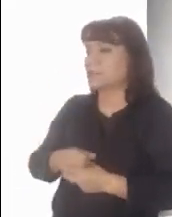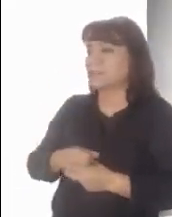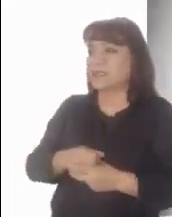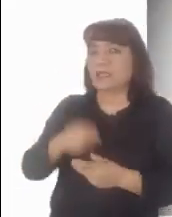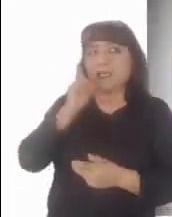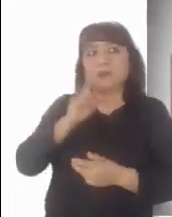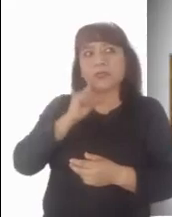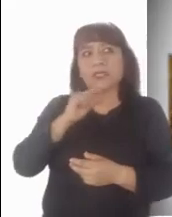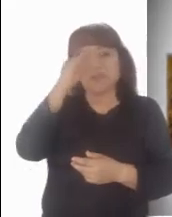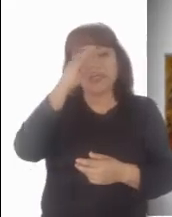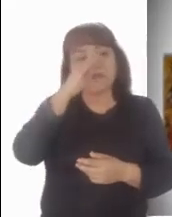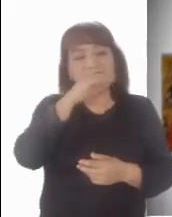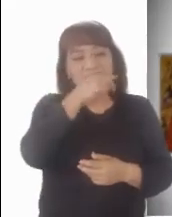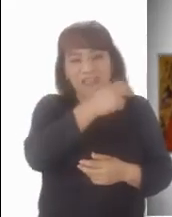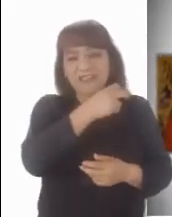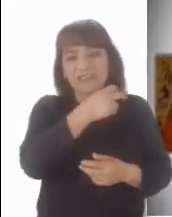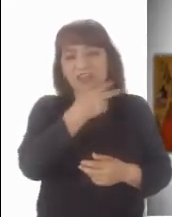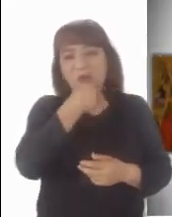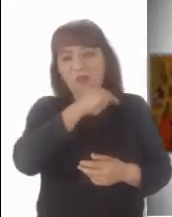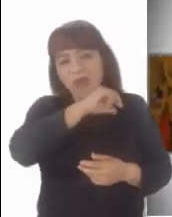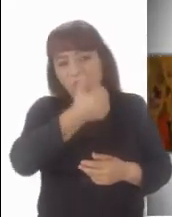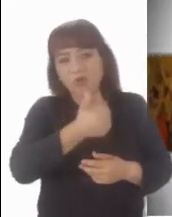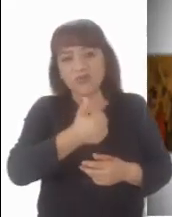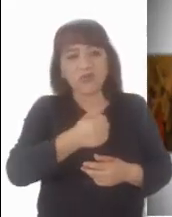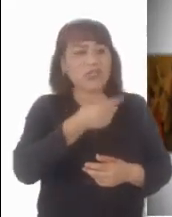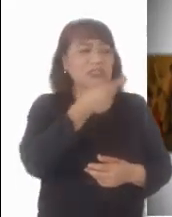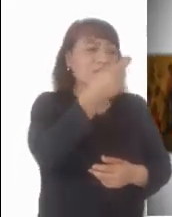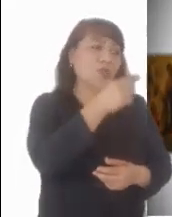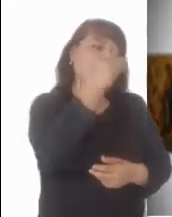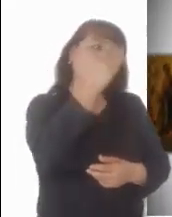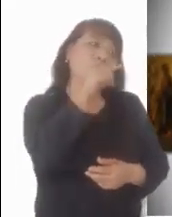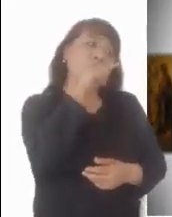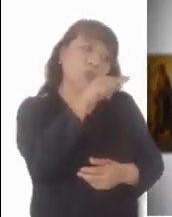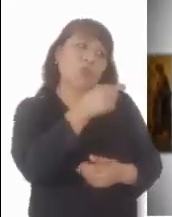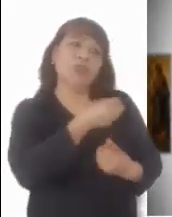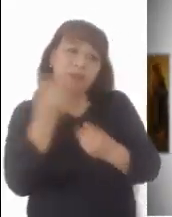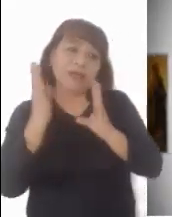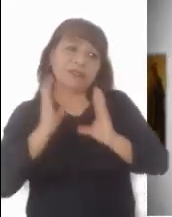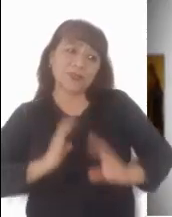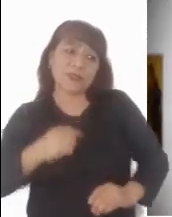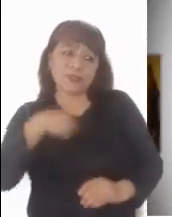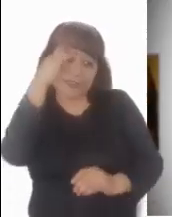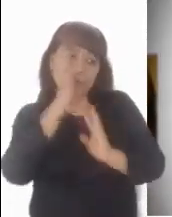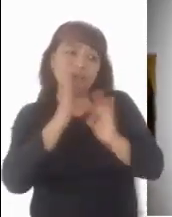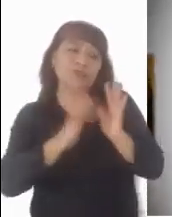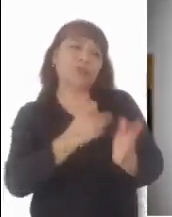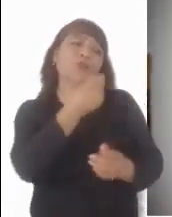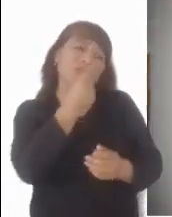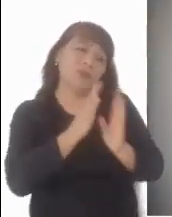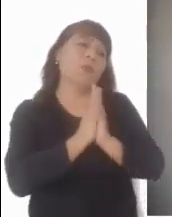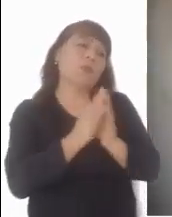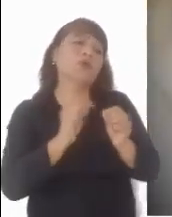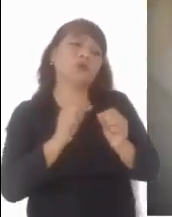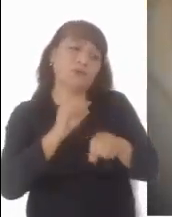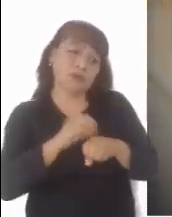buscas? Ella, creyendo que era el jardinero, le respondió, Señor, si tú te lo llevaste, dime